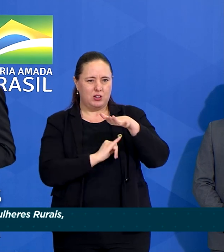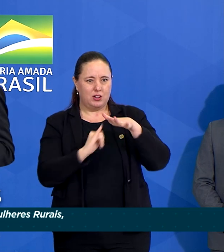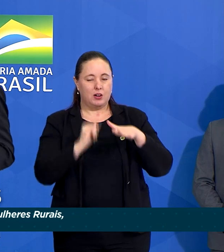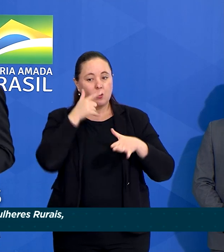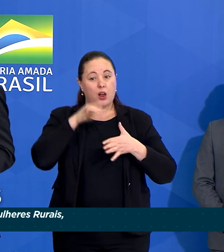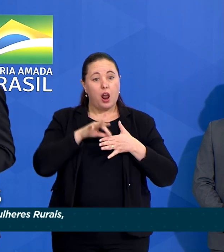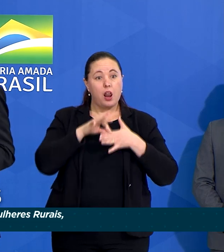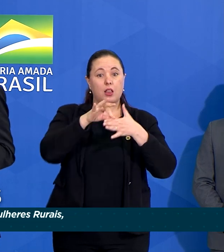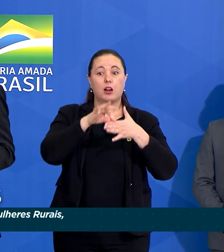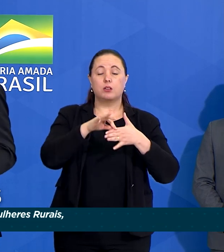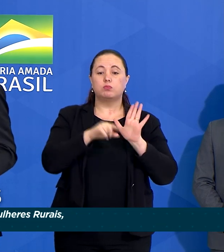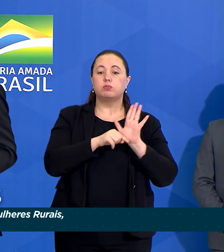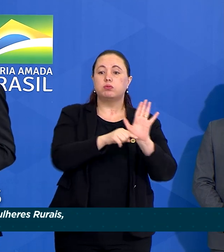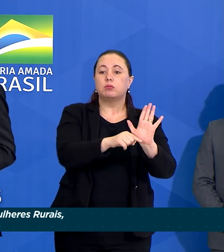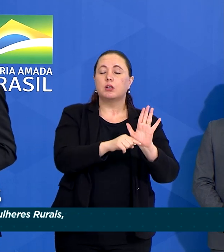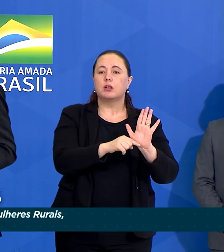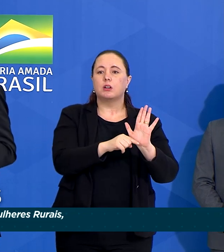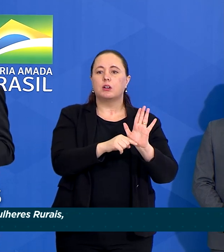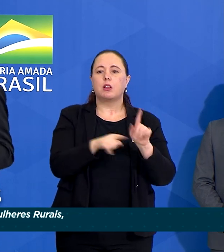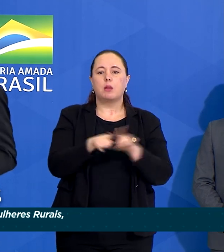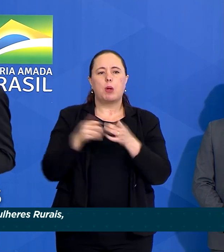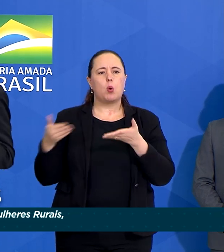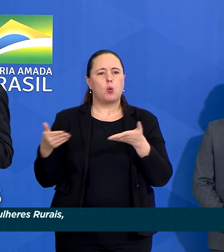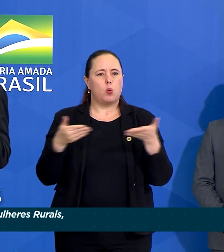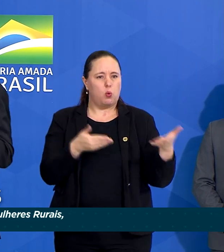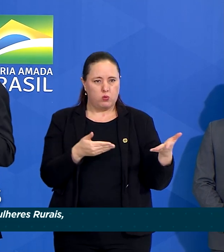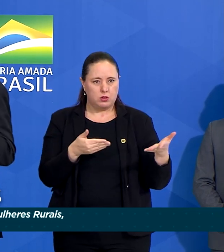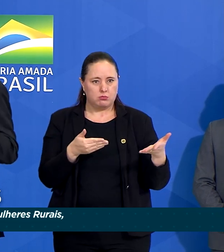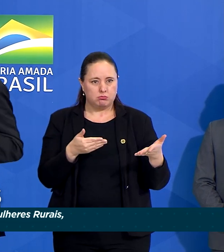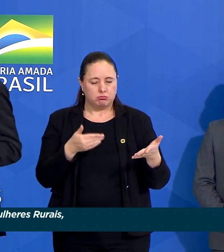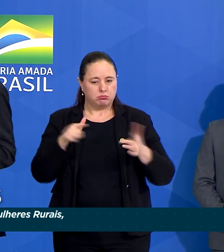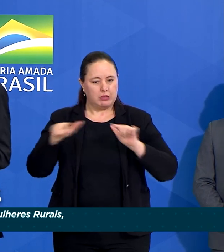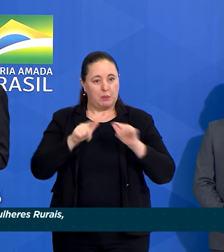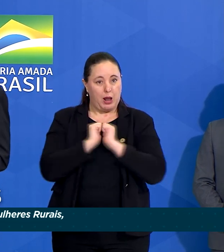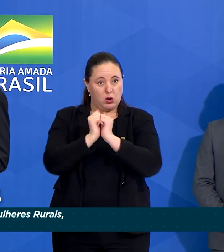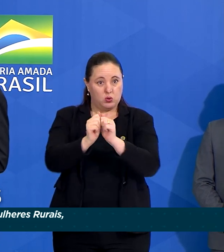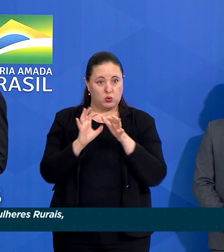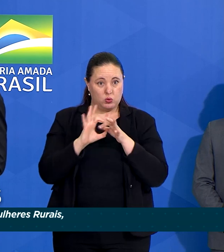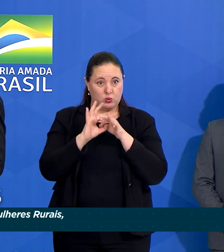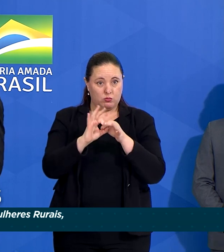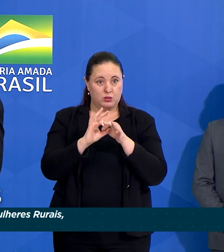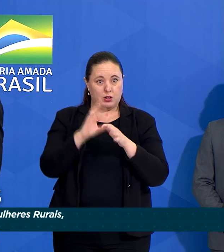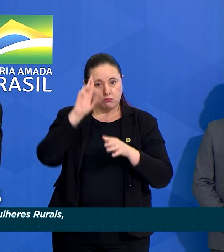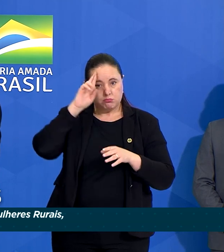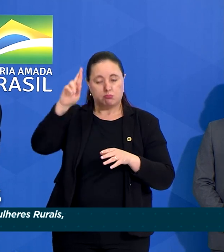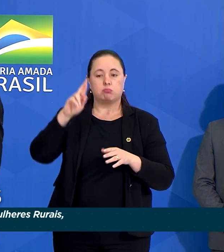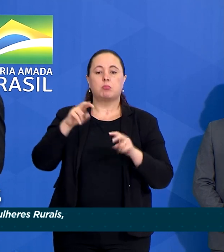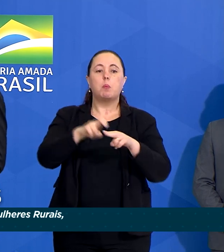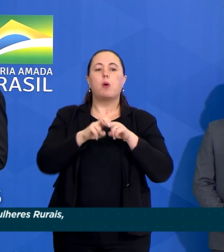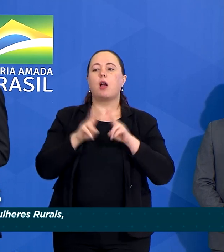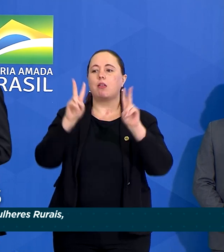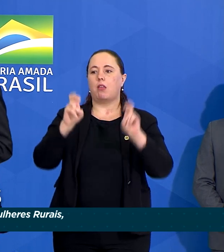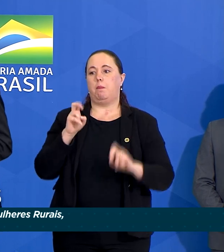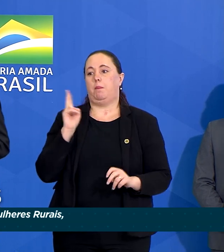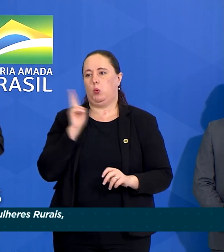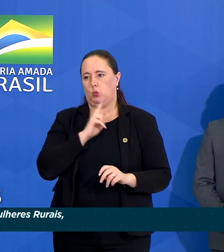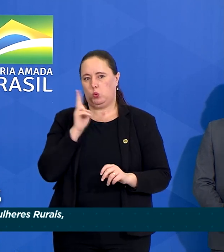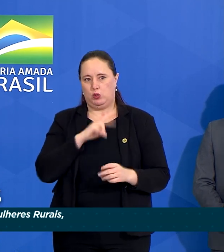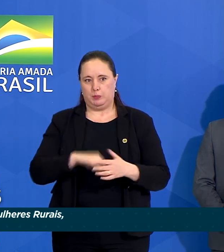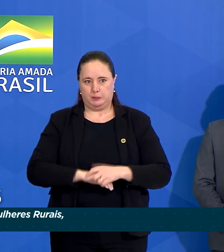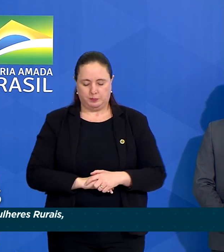os esforços e convidar a iniciativa privada para trabalharmos juntos por essa causa urgente.